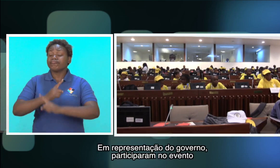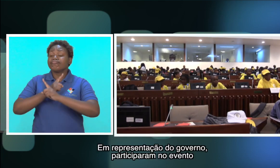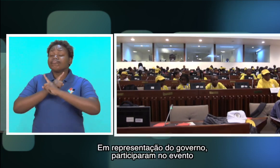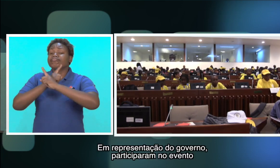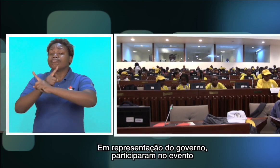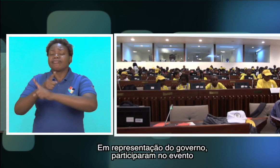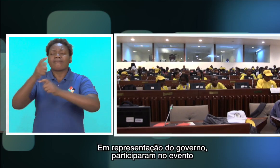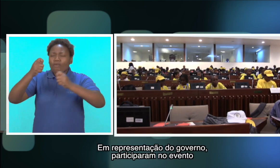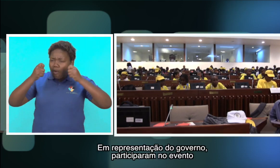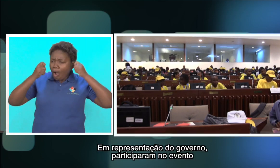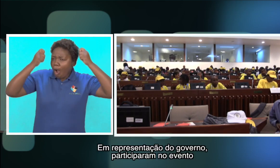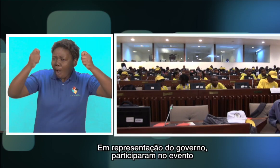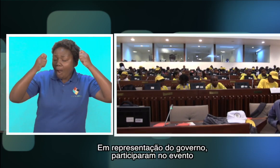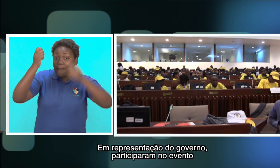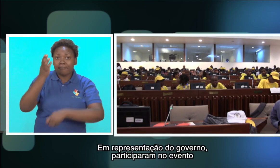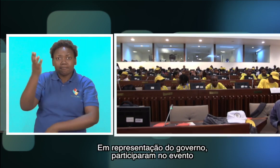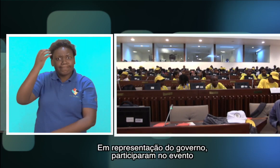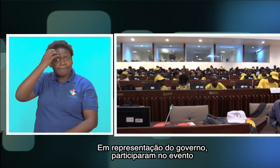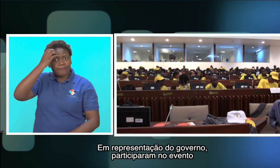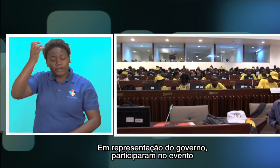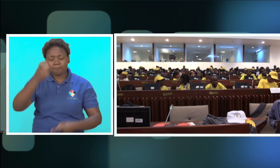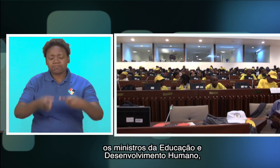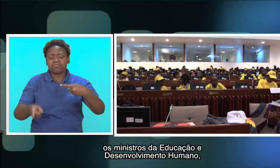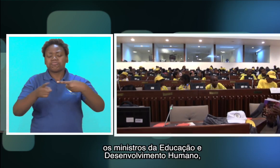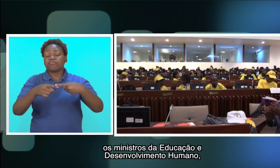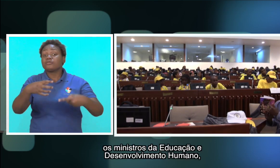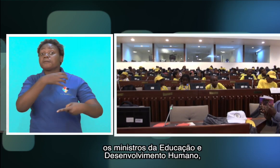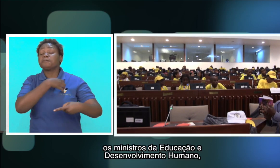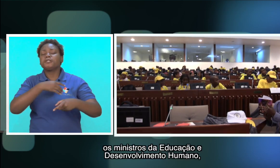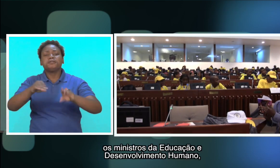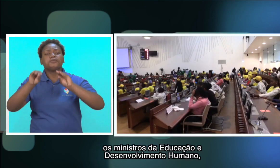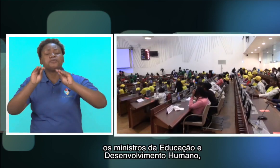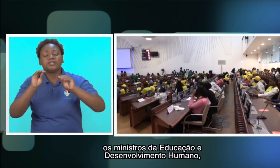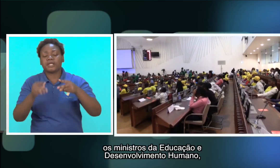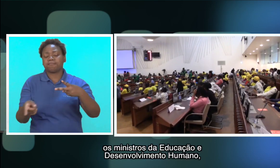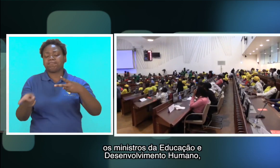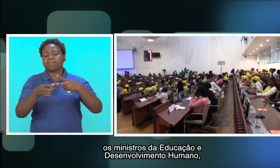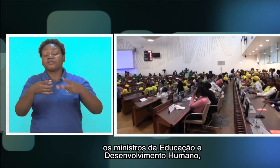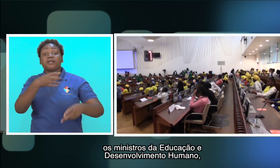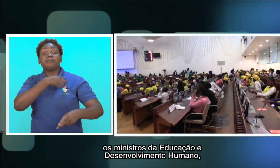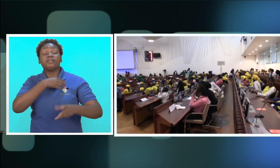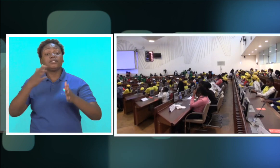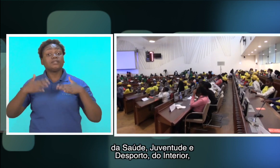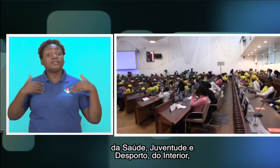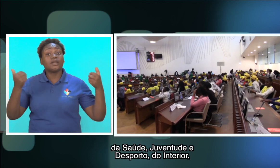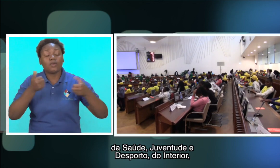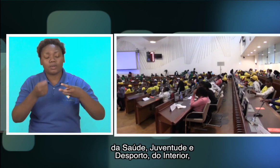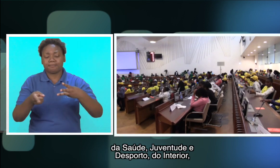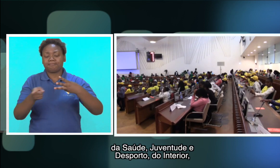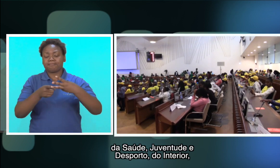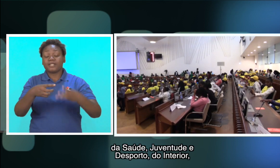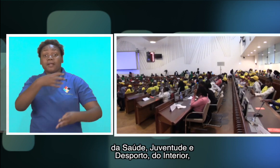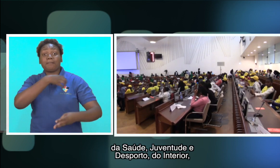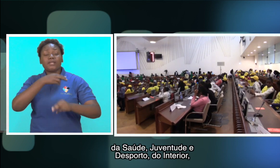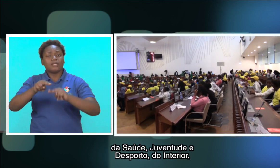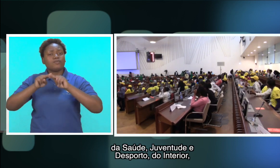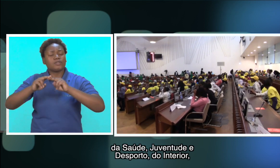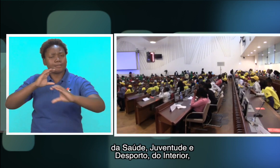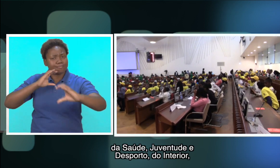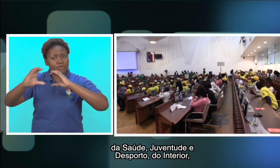representação do governo, participaram no evento os ministros da Educação e Desenvolvimento Humano, da Saúde, Juventude e